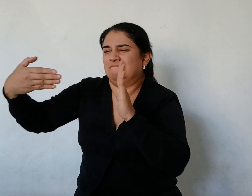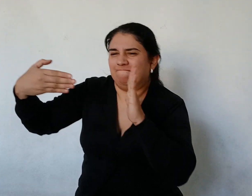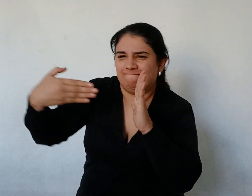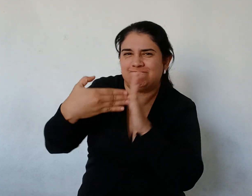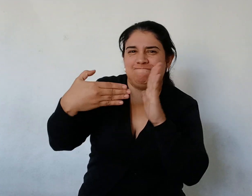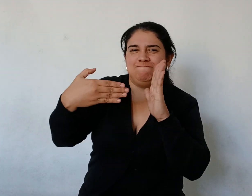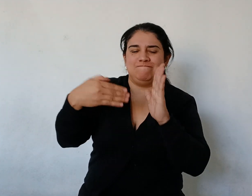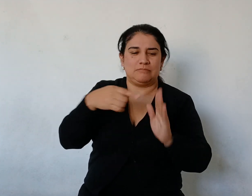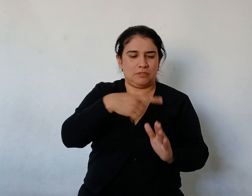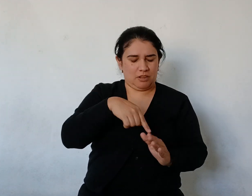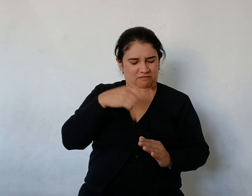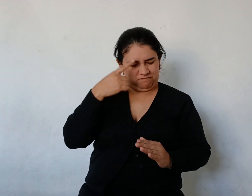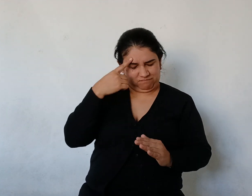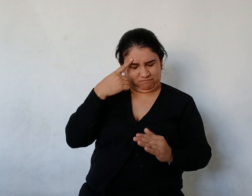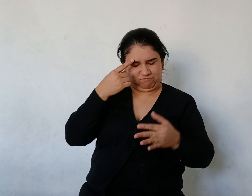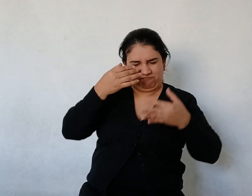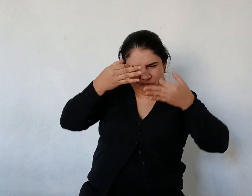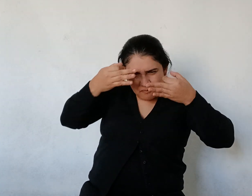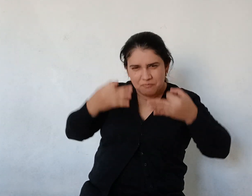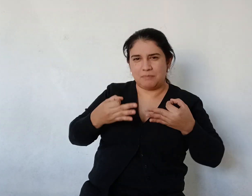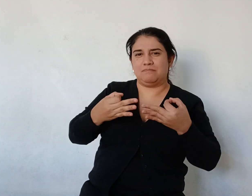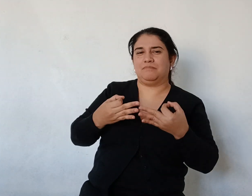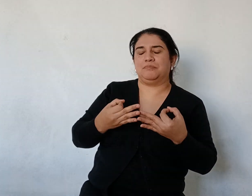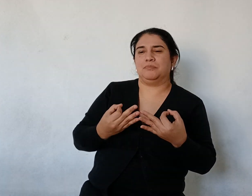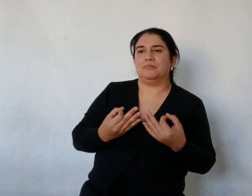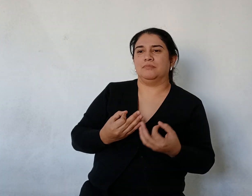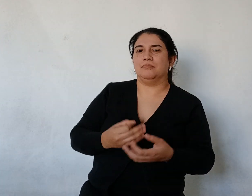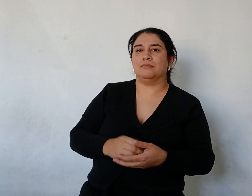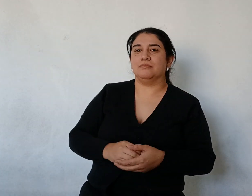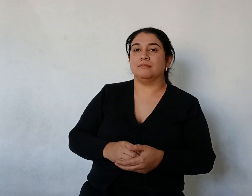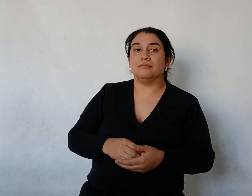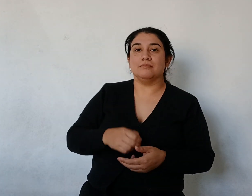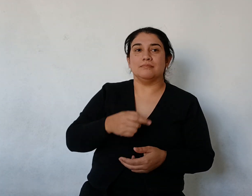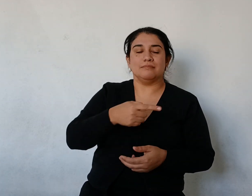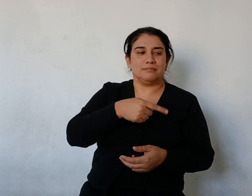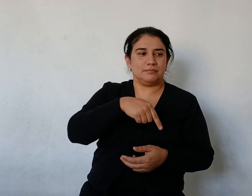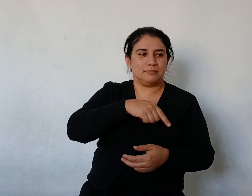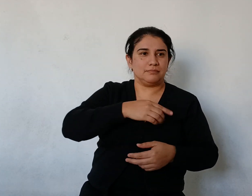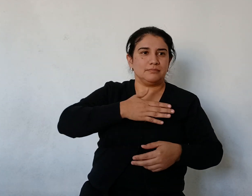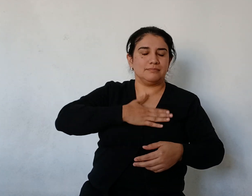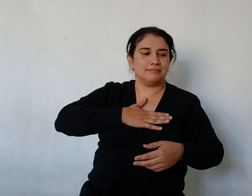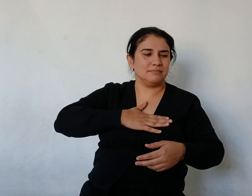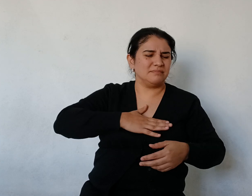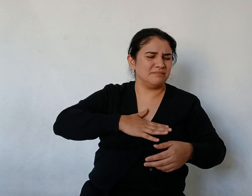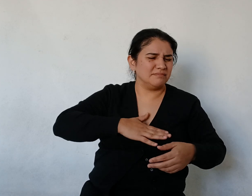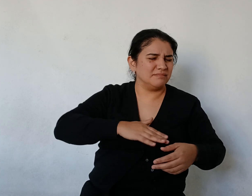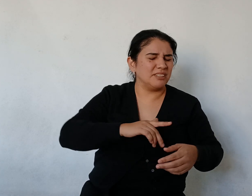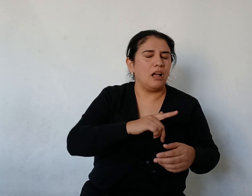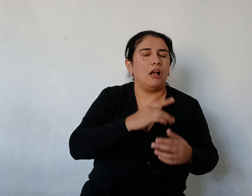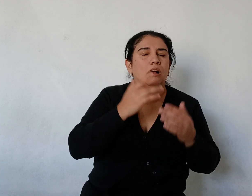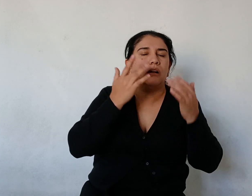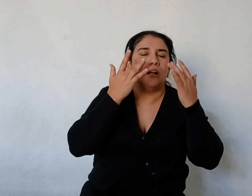peces Y como estaban muy cansados Se acostaron a dormir en la playa